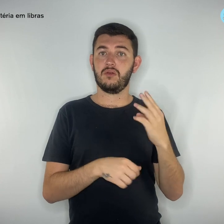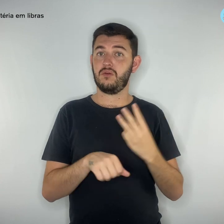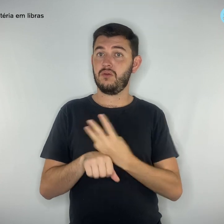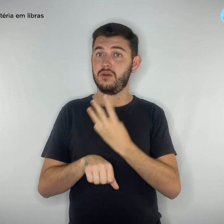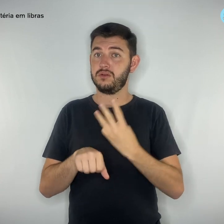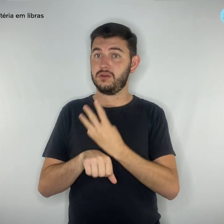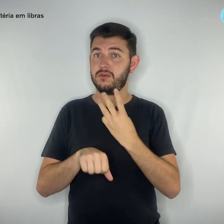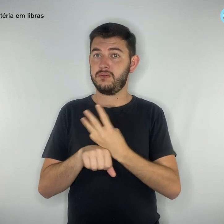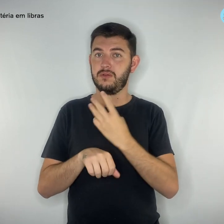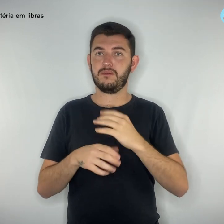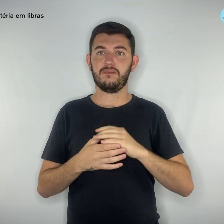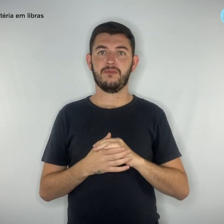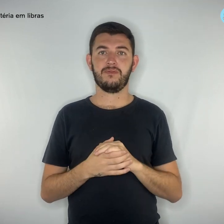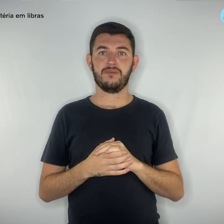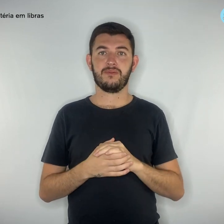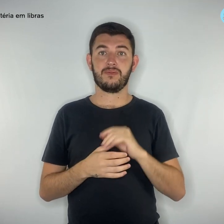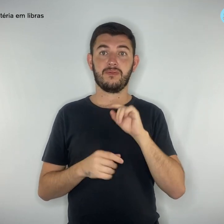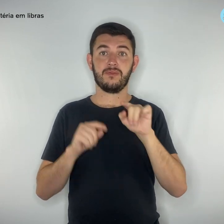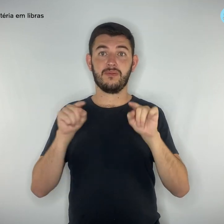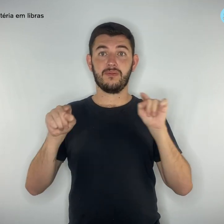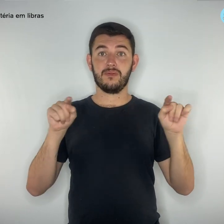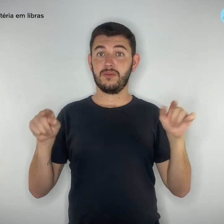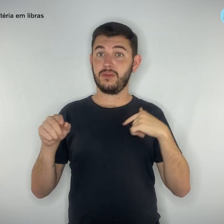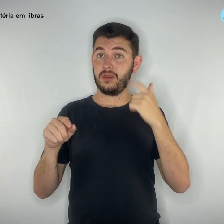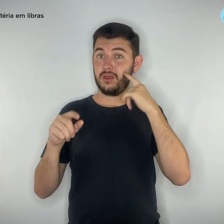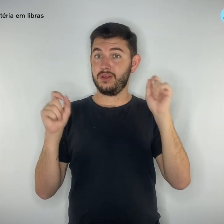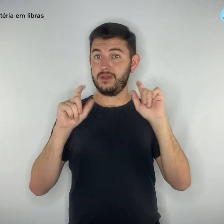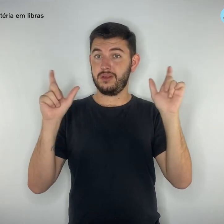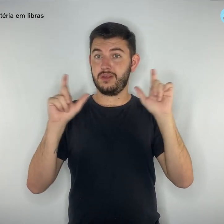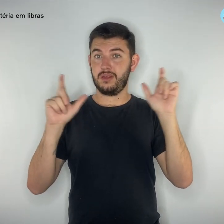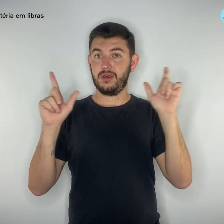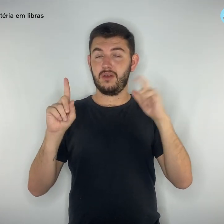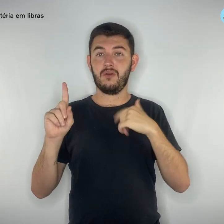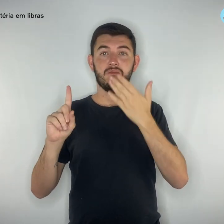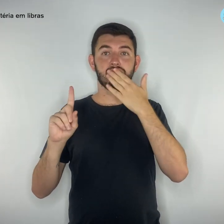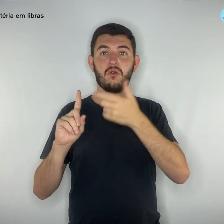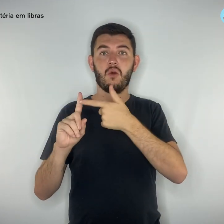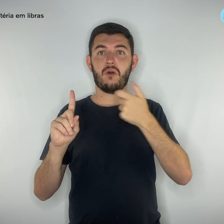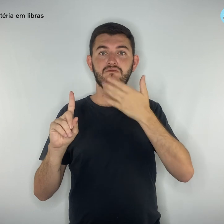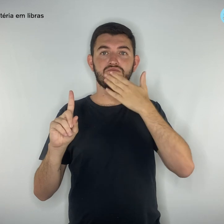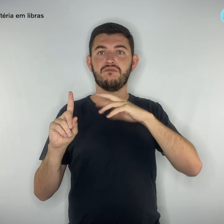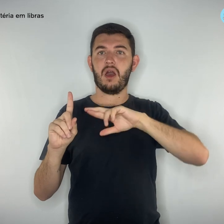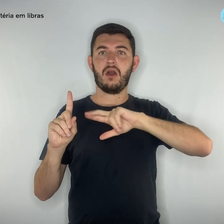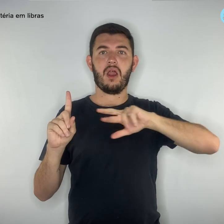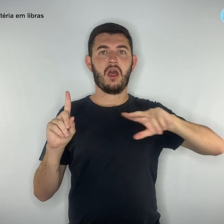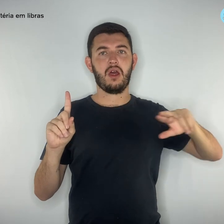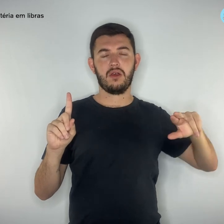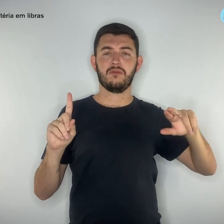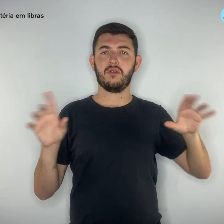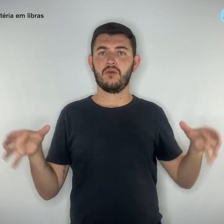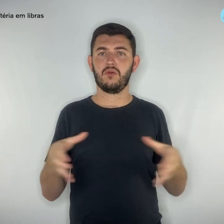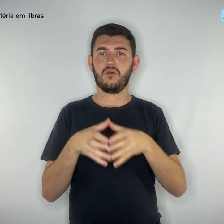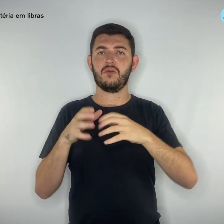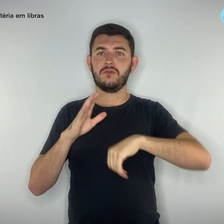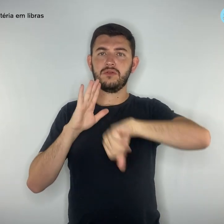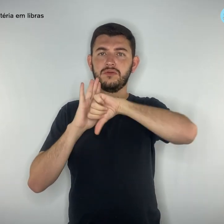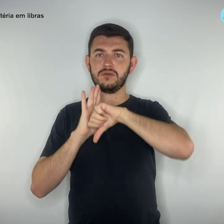Veja abaixo outras modalidades de golpe que criminosos procuram aplicar na